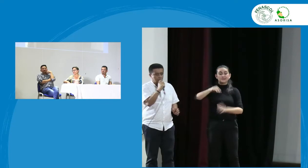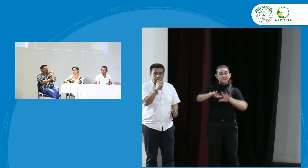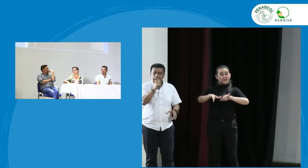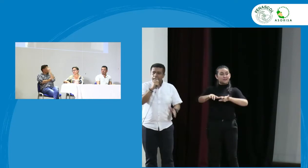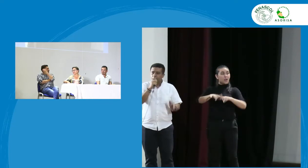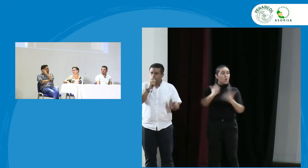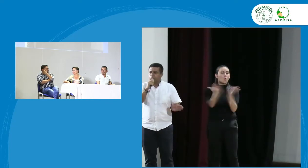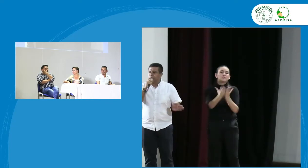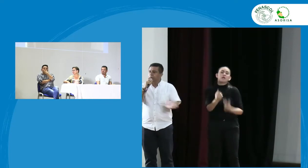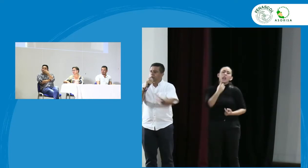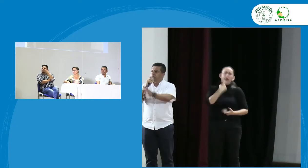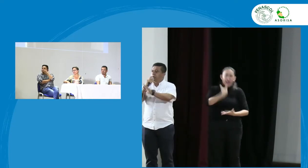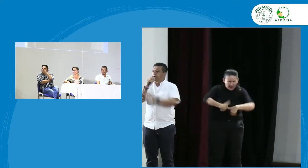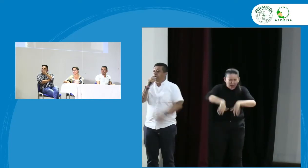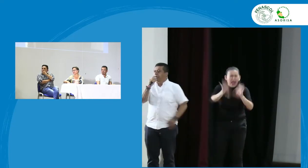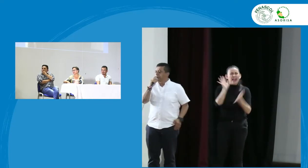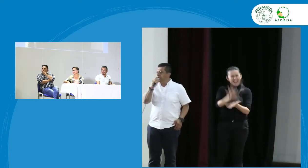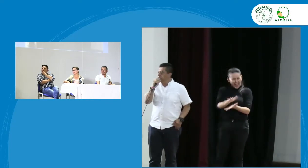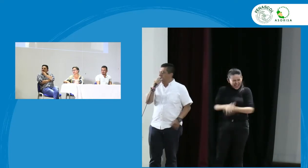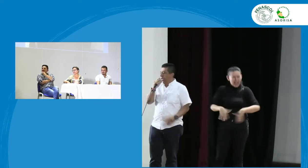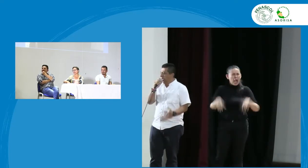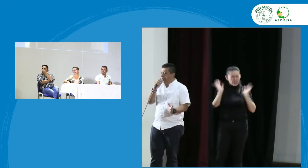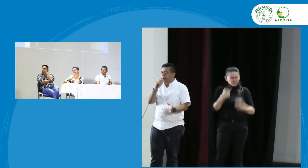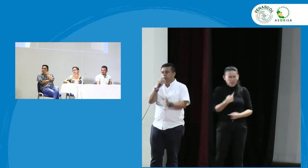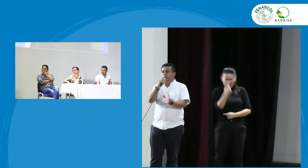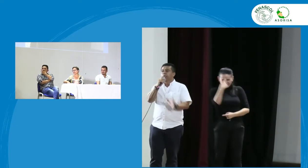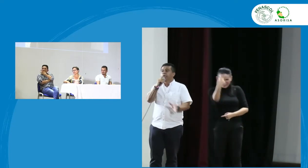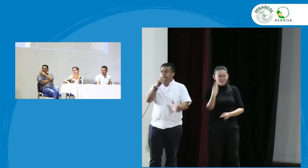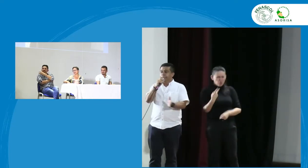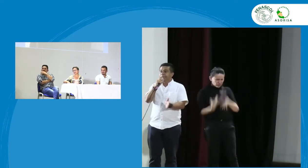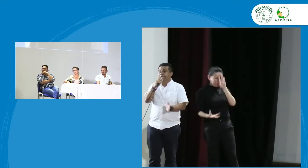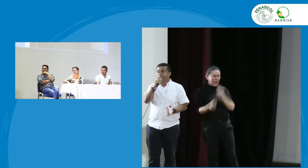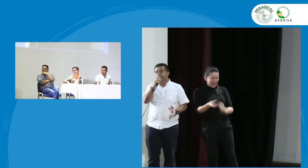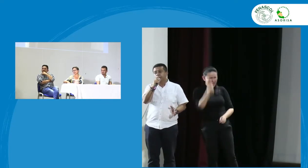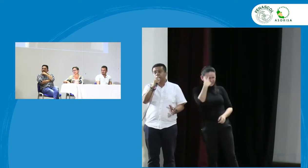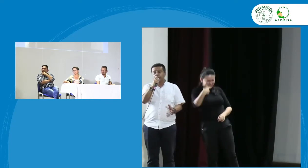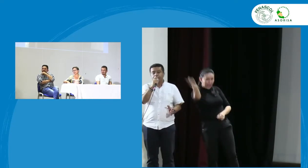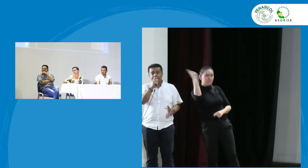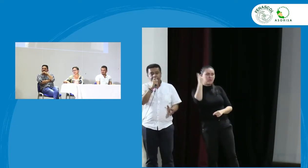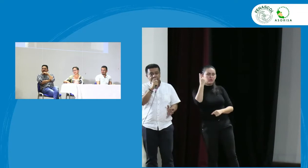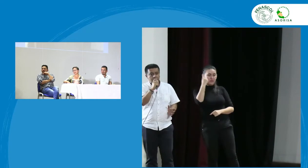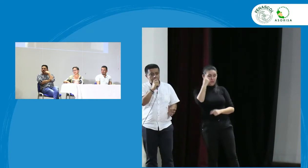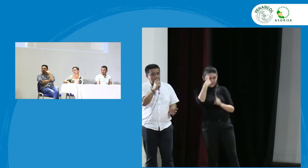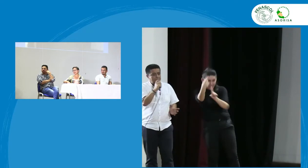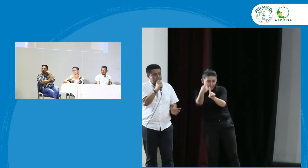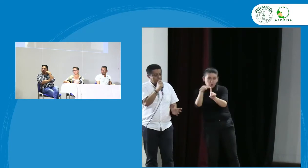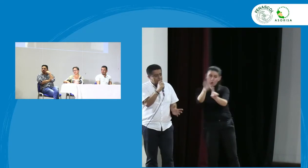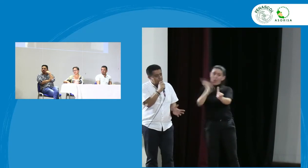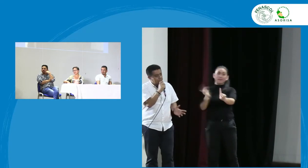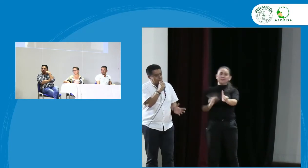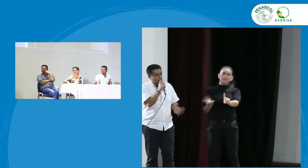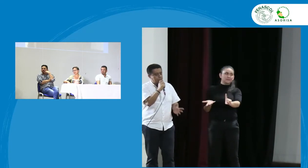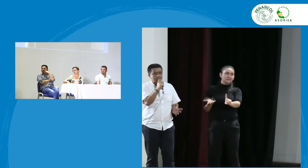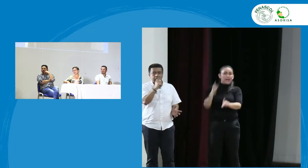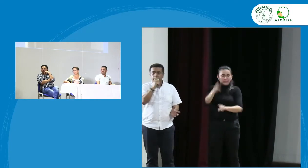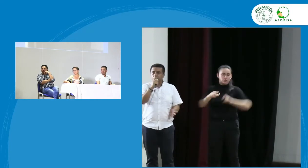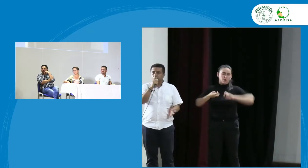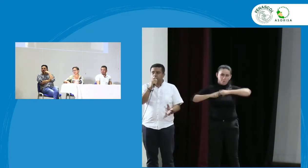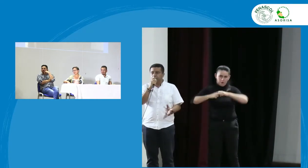le digo no tranquilos que luego arreglamos eso arreglamos no ese es el problema que tenemos también sería aprovechar esta oportunidad